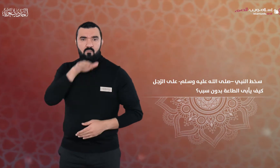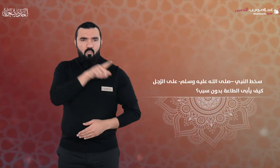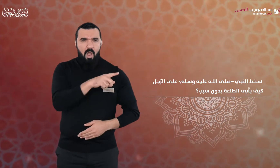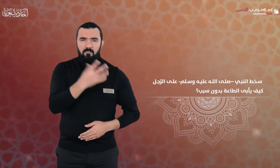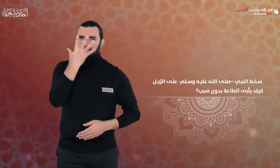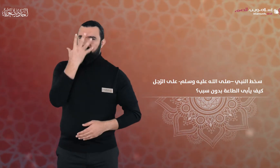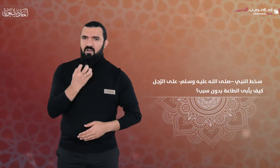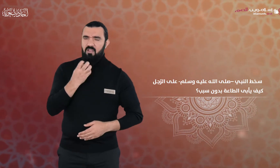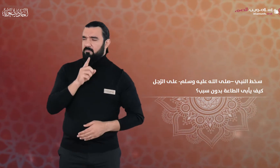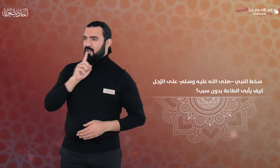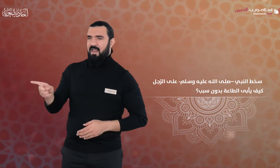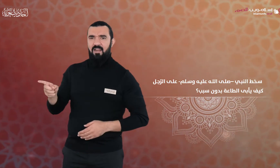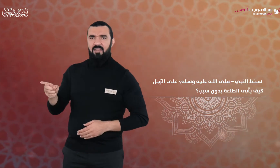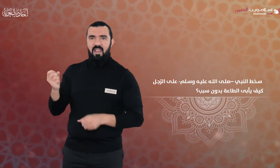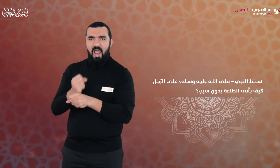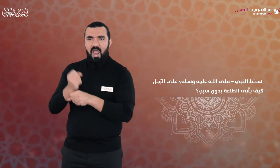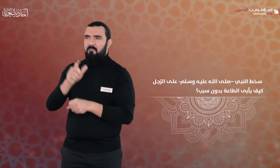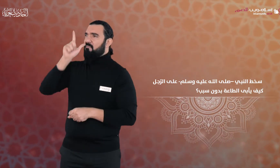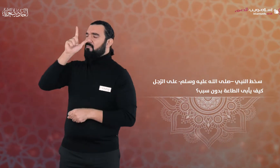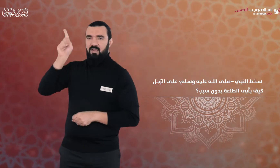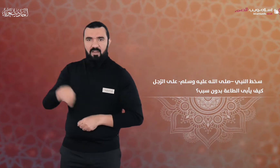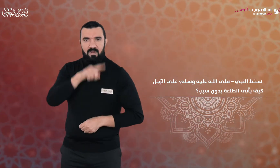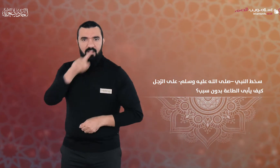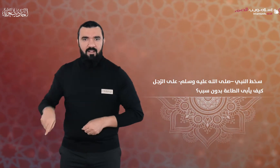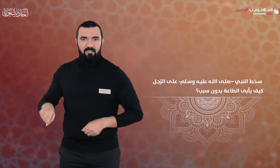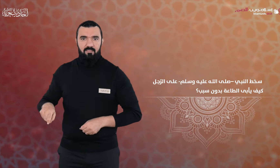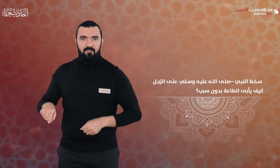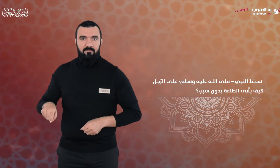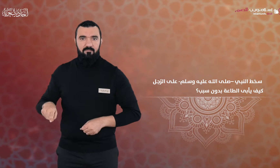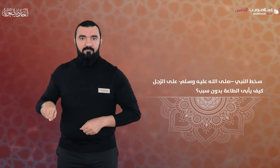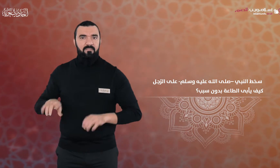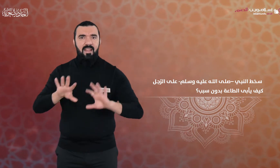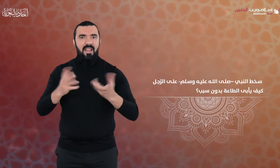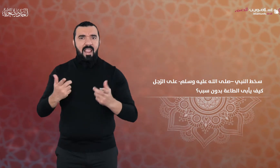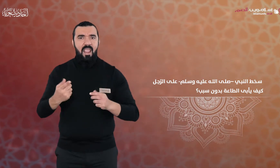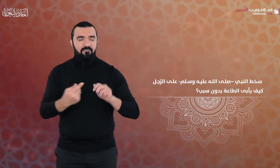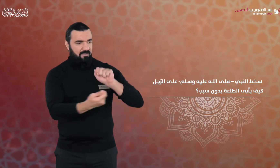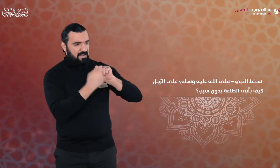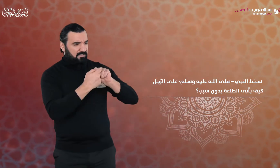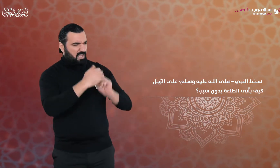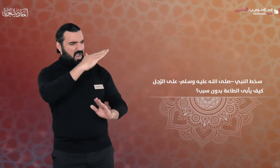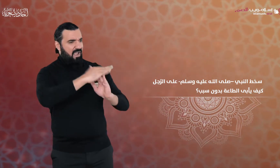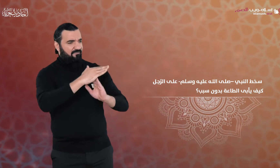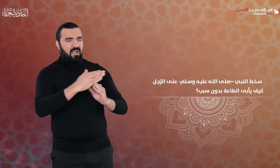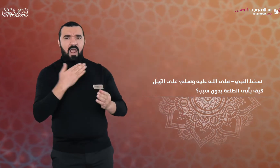صلى الله عليه وسلم على الرجل كيف يأبى الطاع بدون سبب